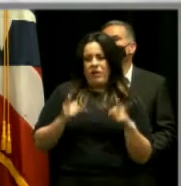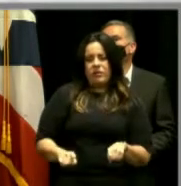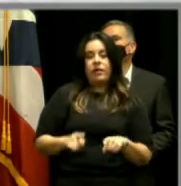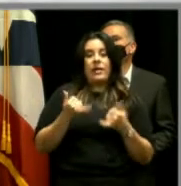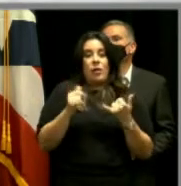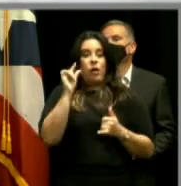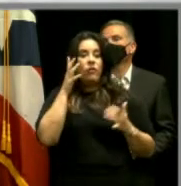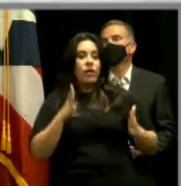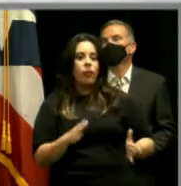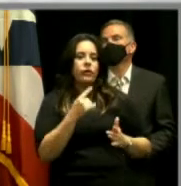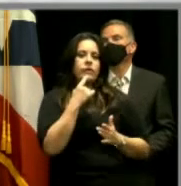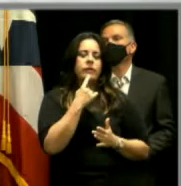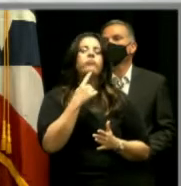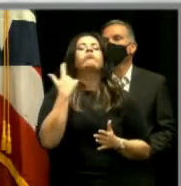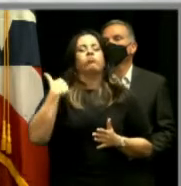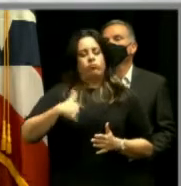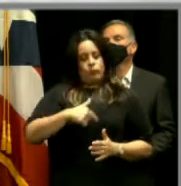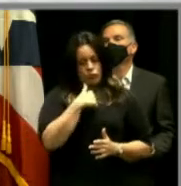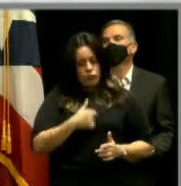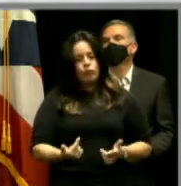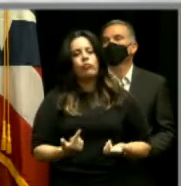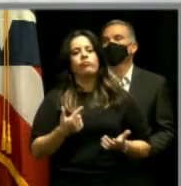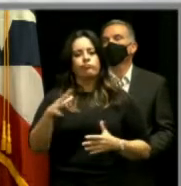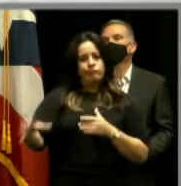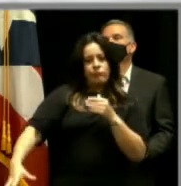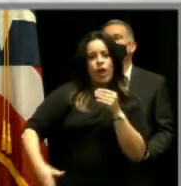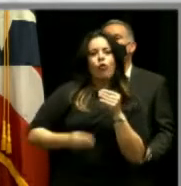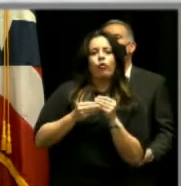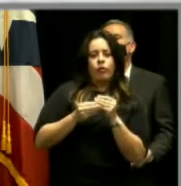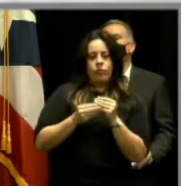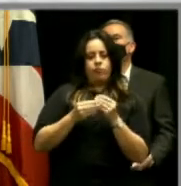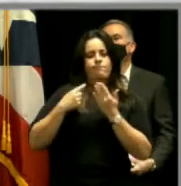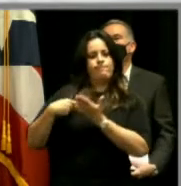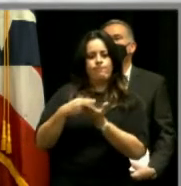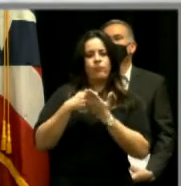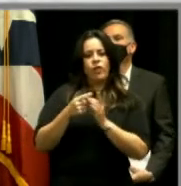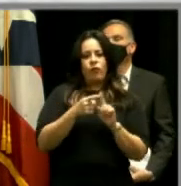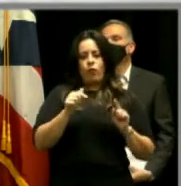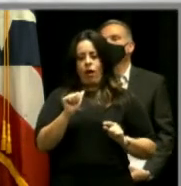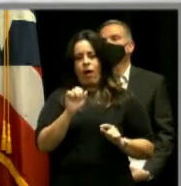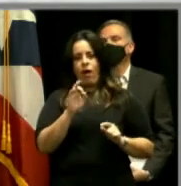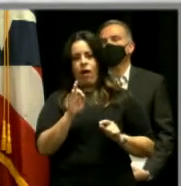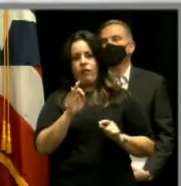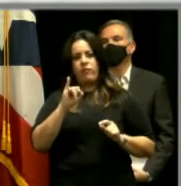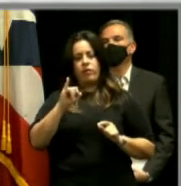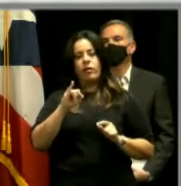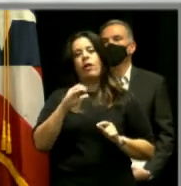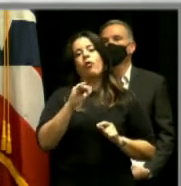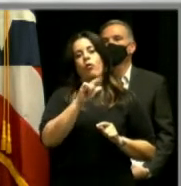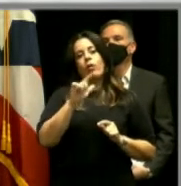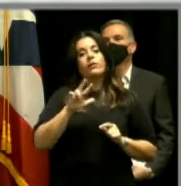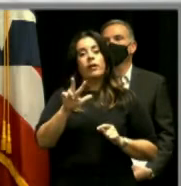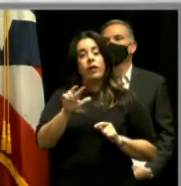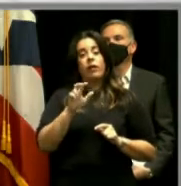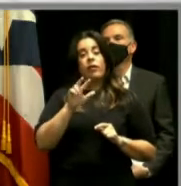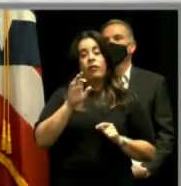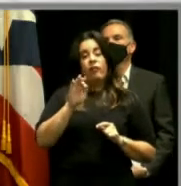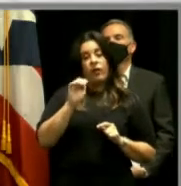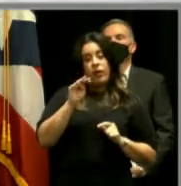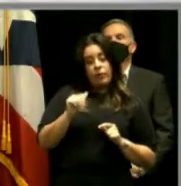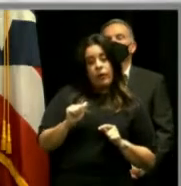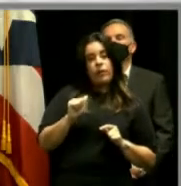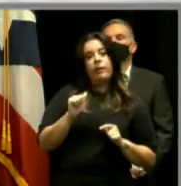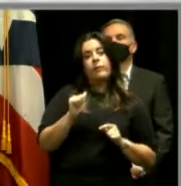el gobernador haya dicho, nosotros vamos a incluir nuestra gestión a través de AFI, el CORT-3 y que FEMA haya autorizado